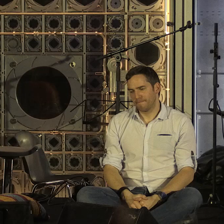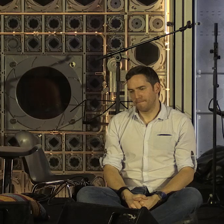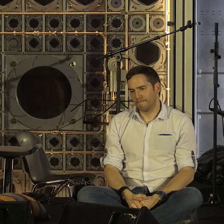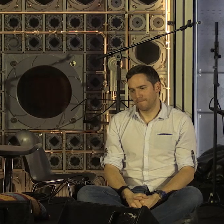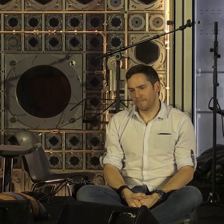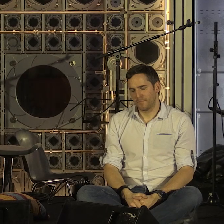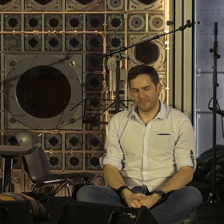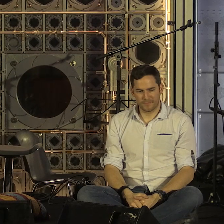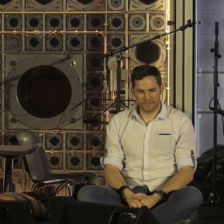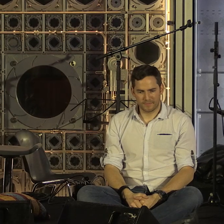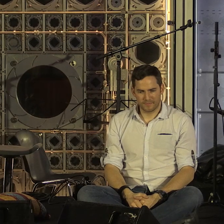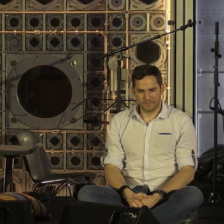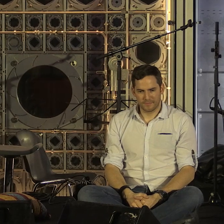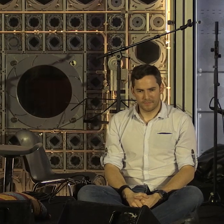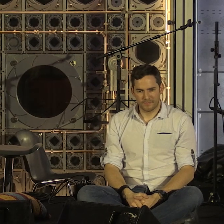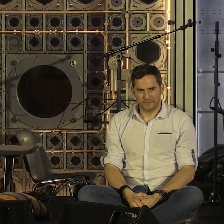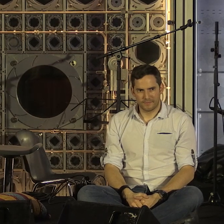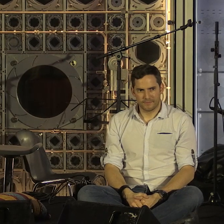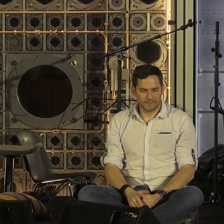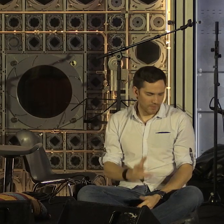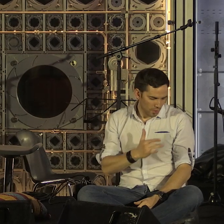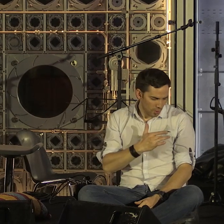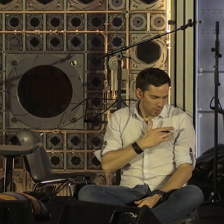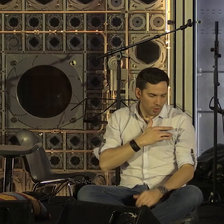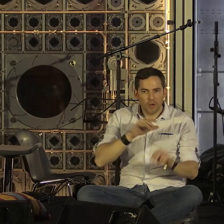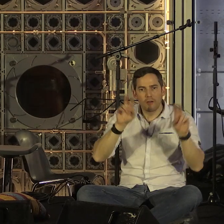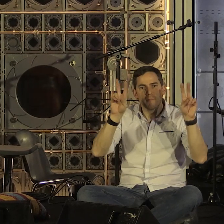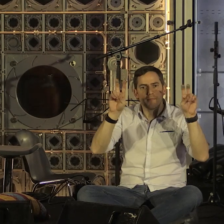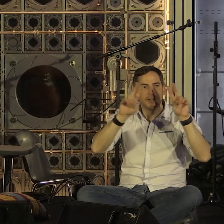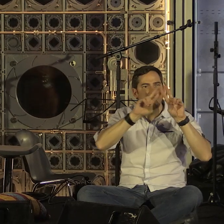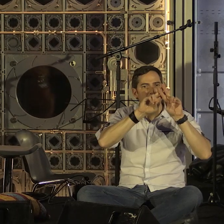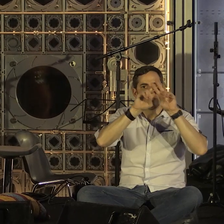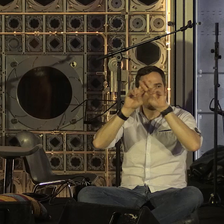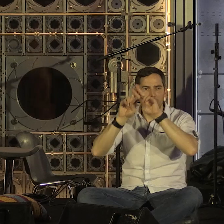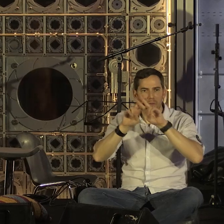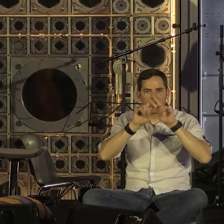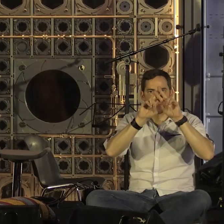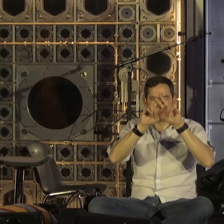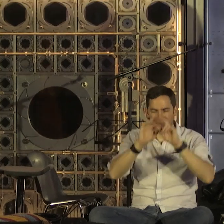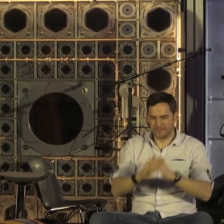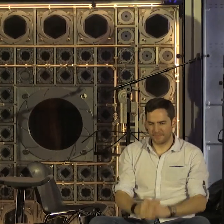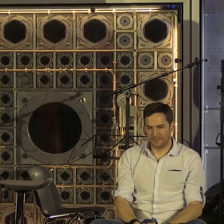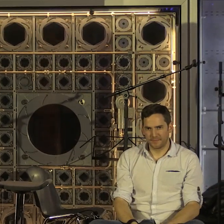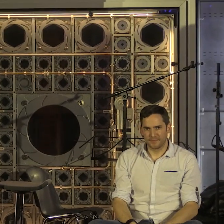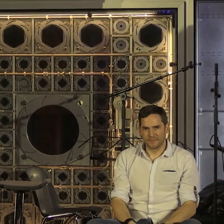Le cœur étoile, la plus vive clarté est un mystère,